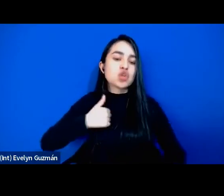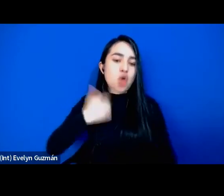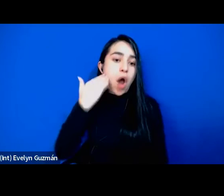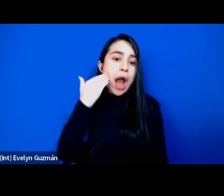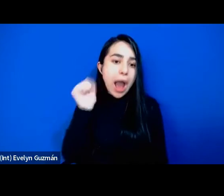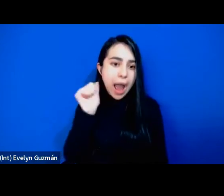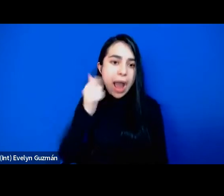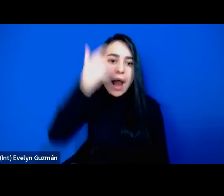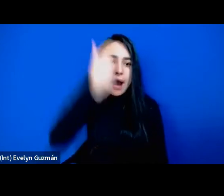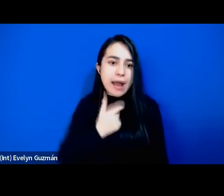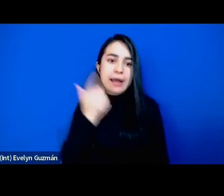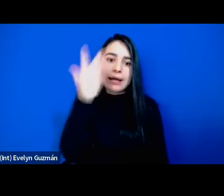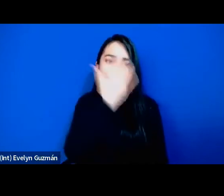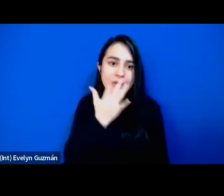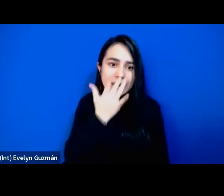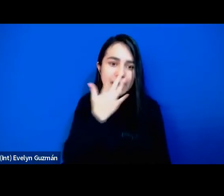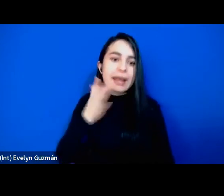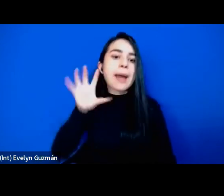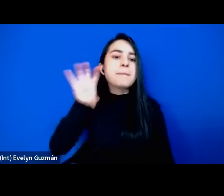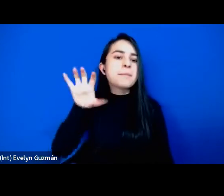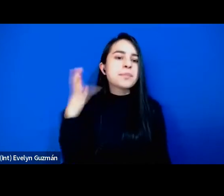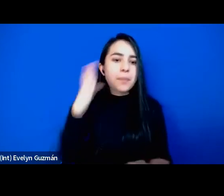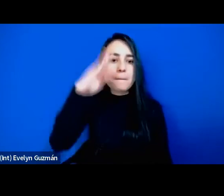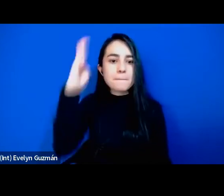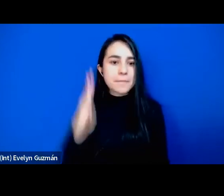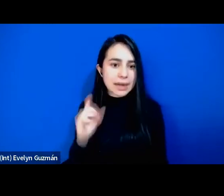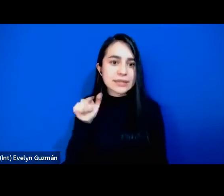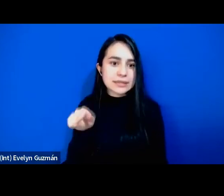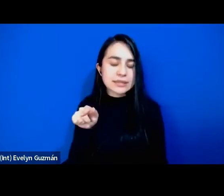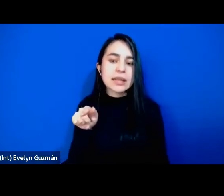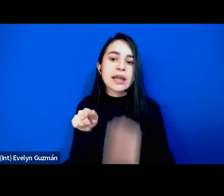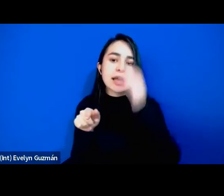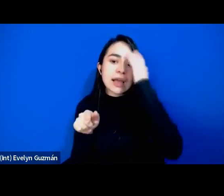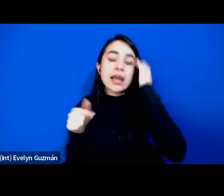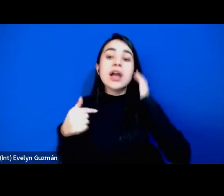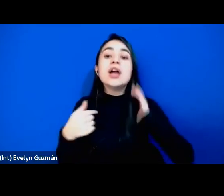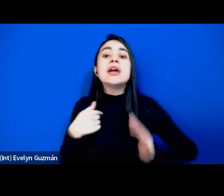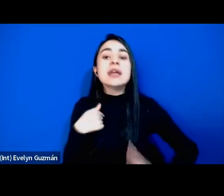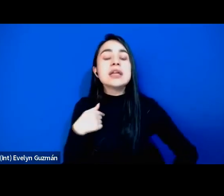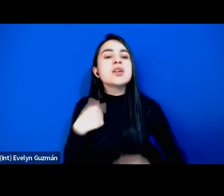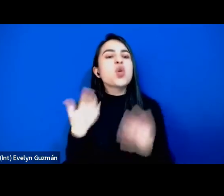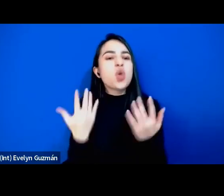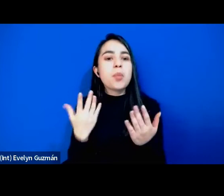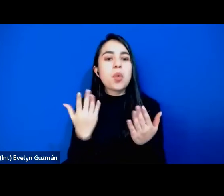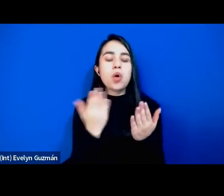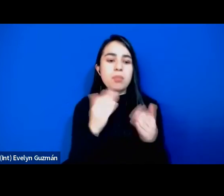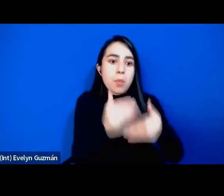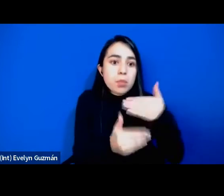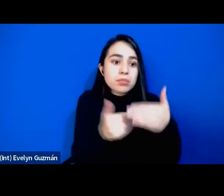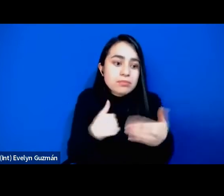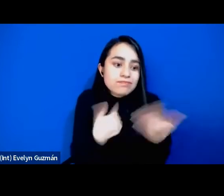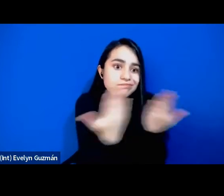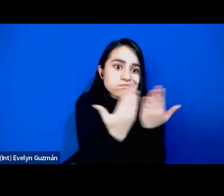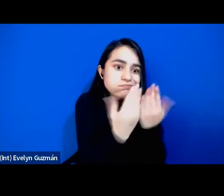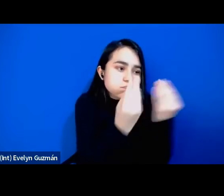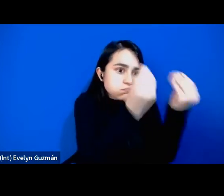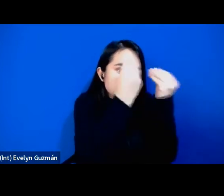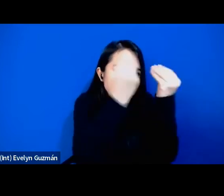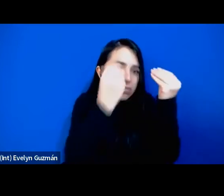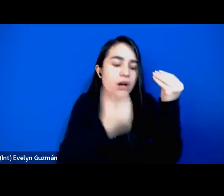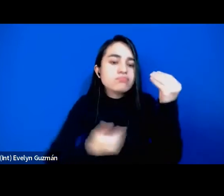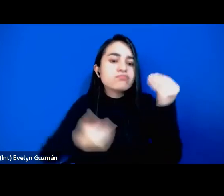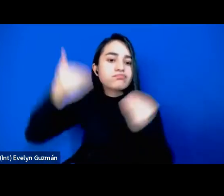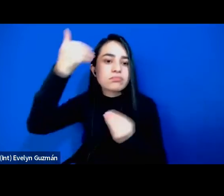negra brasileña que ascendió a través de la educación y vivo esta